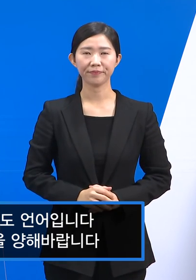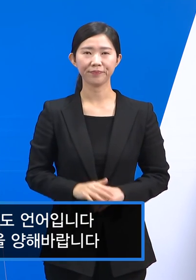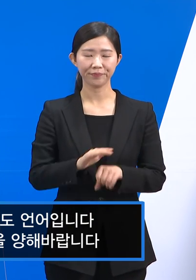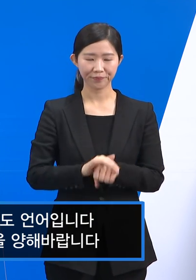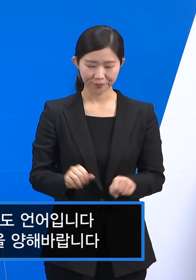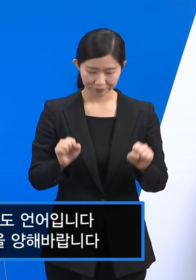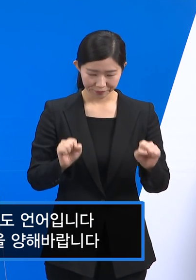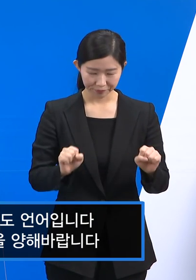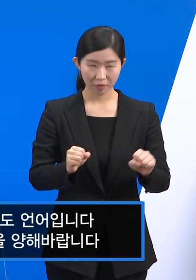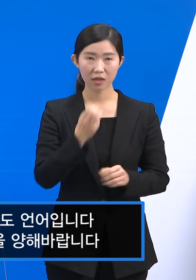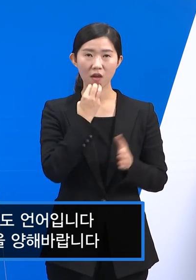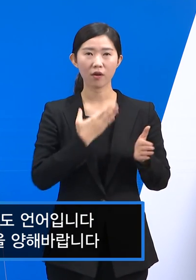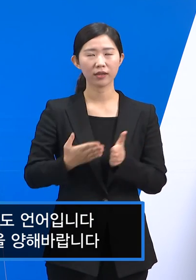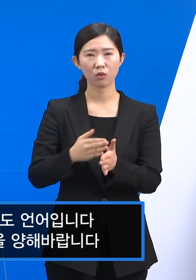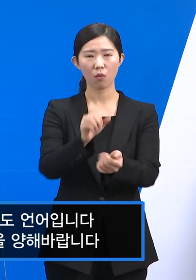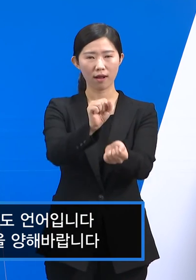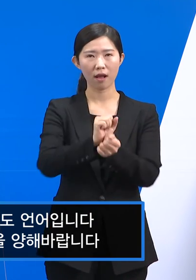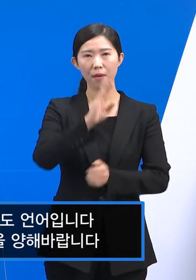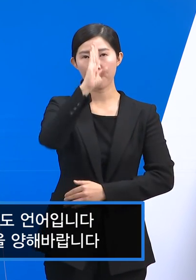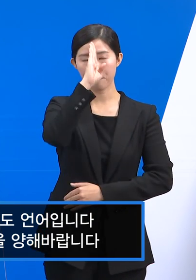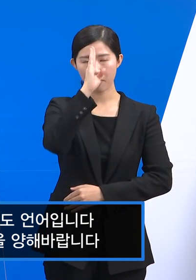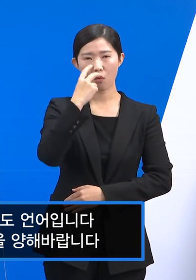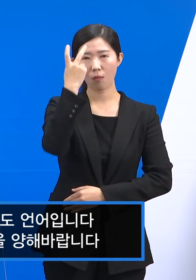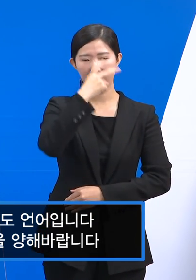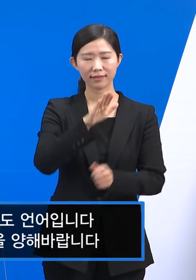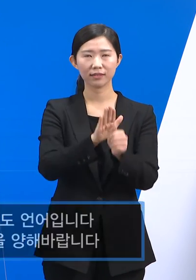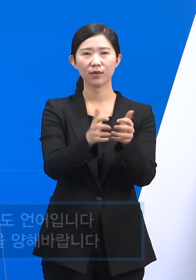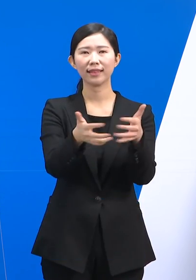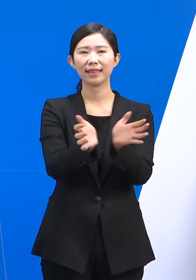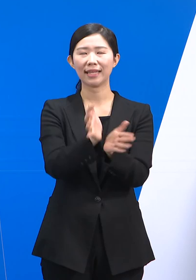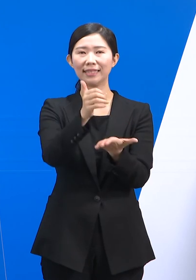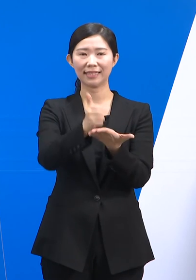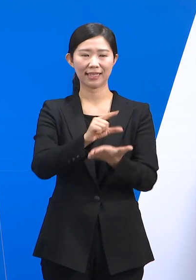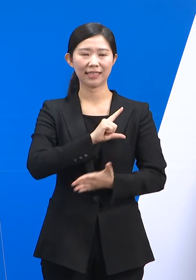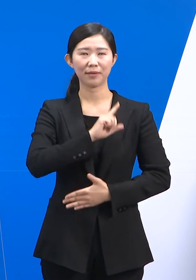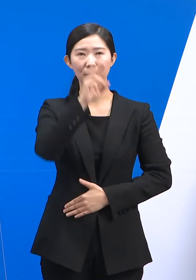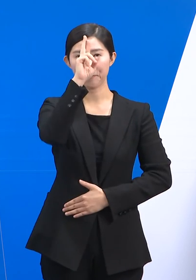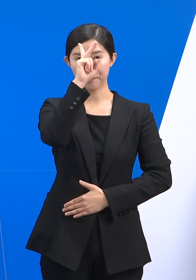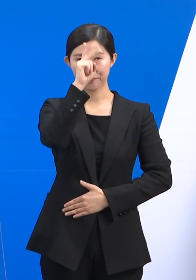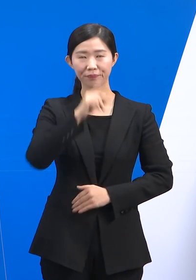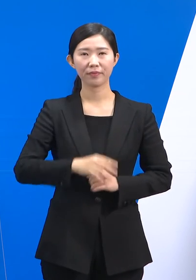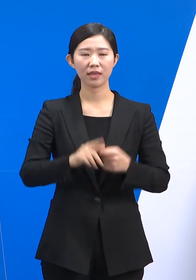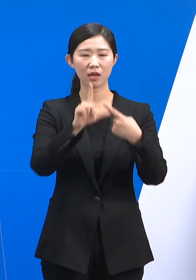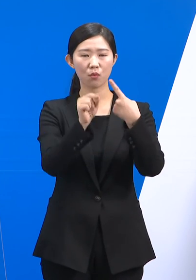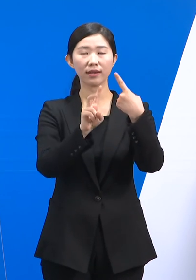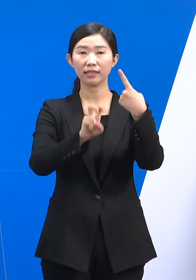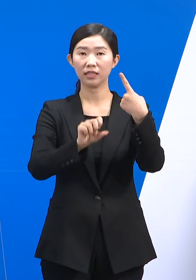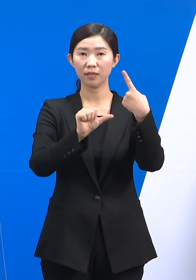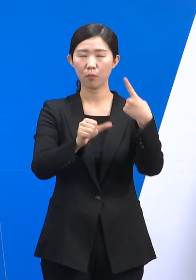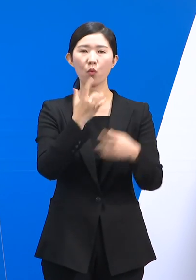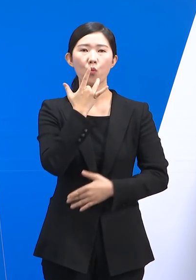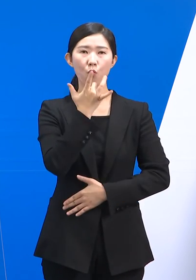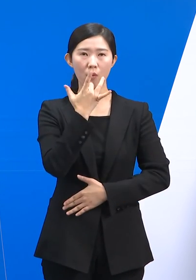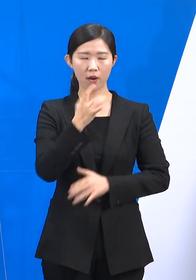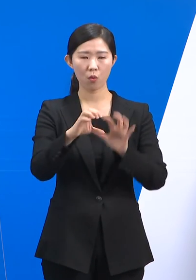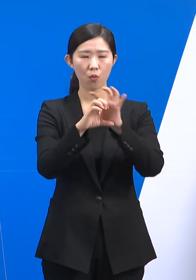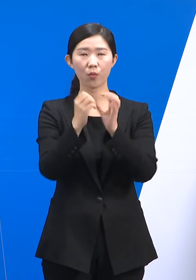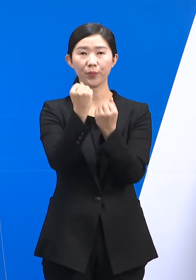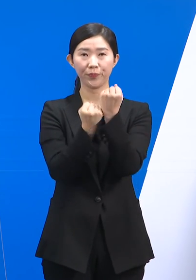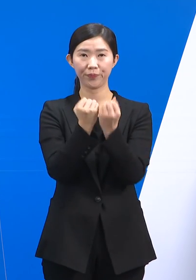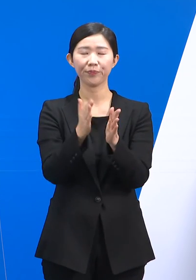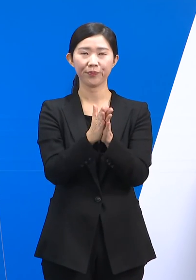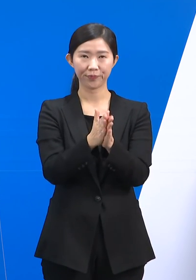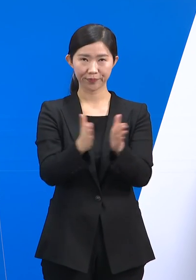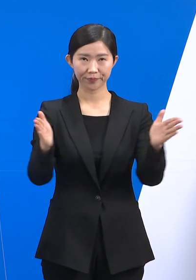안녕하십니까 경기도 감염병관리지원단장 박건희입니다. 1월 25일 화요일 경기도 코로나19 대응 정례 기자회견을